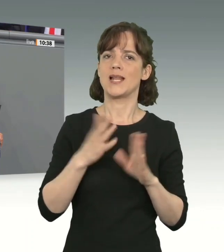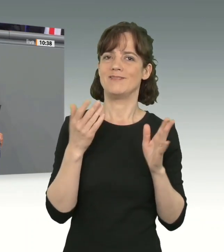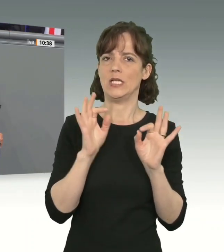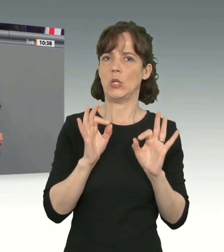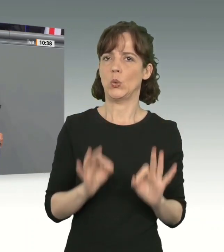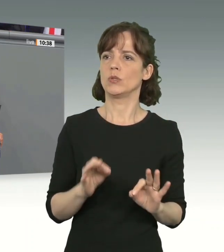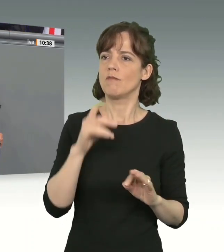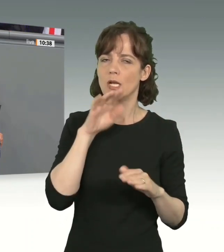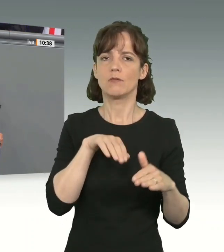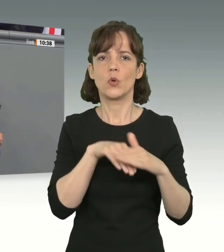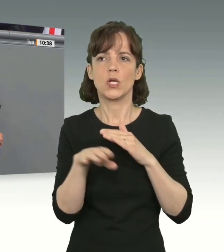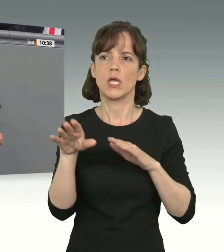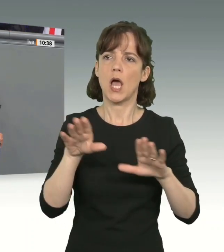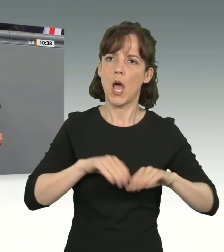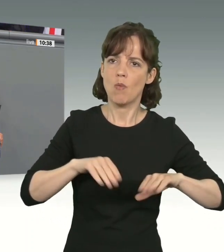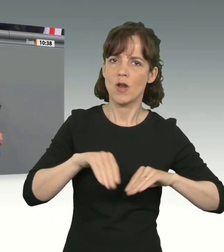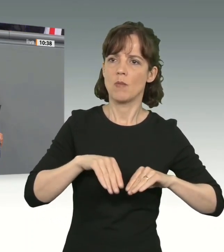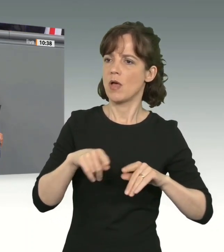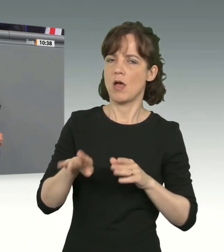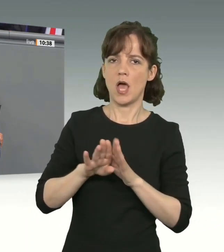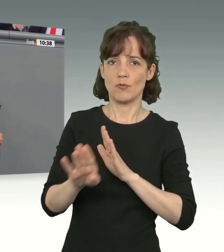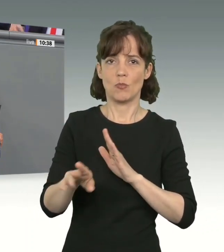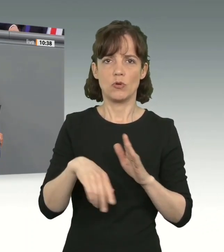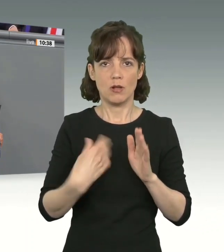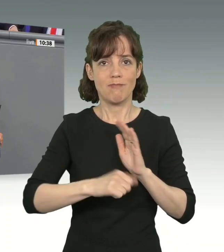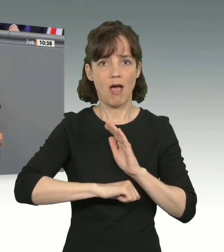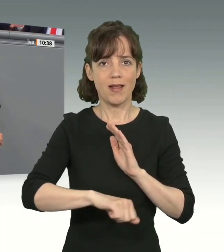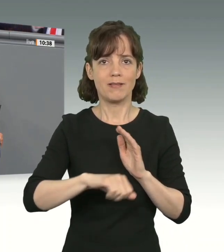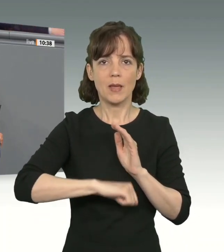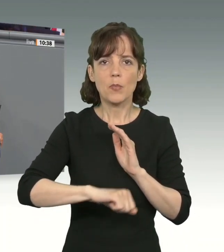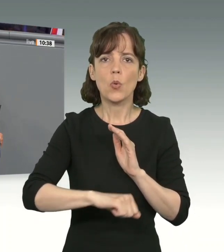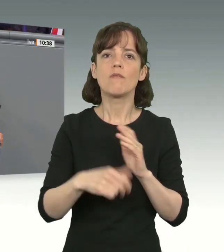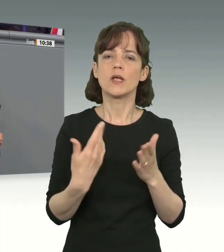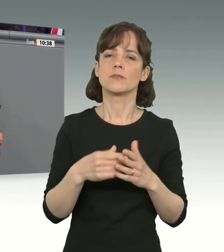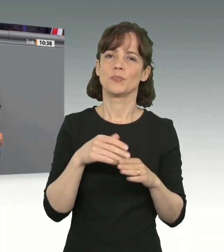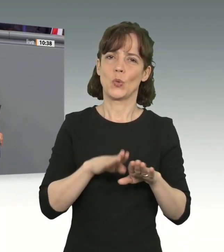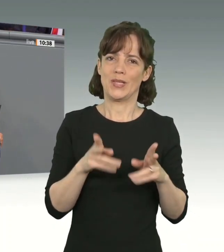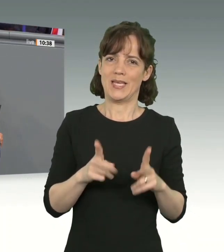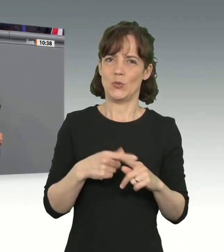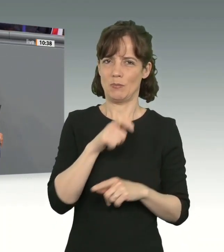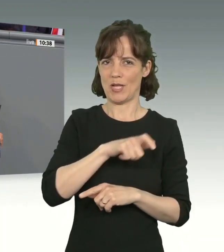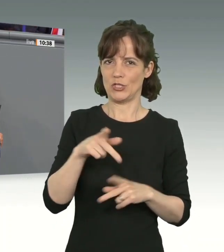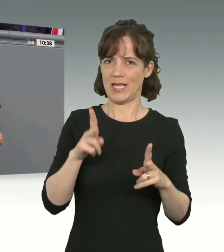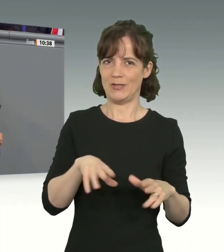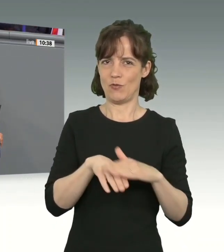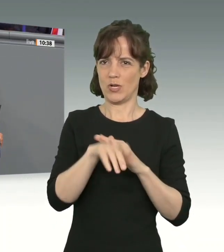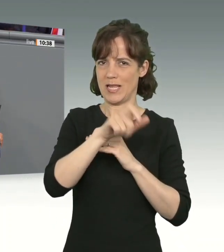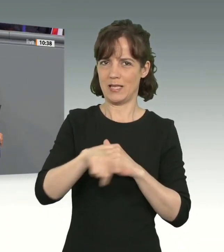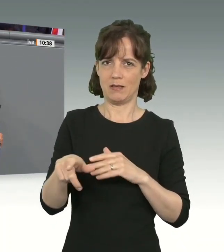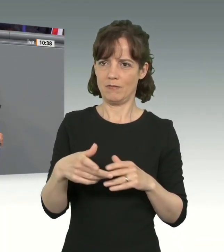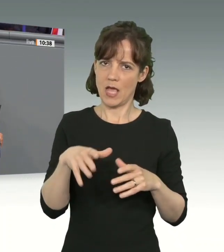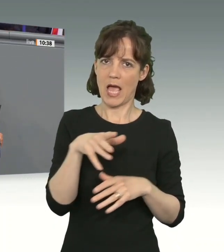erklärt, um dann im Alltempo unverhältnismäßige Eingriffe in die Grund und Menschenrechte von Geflüchteten zu beschließen.